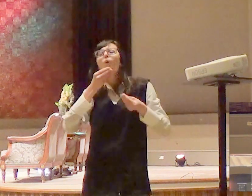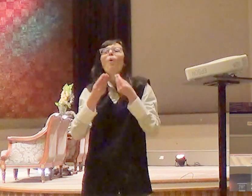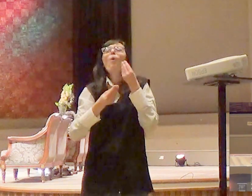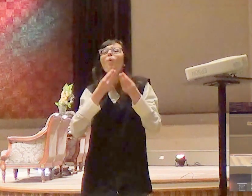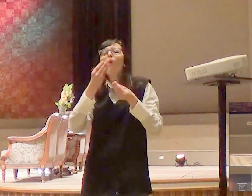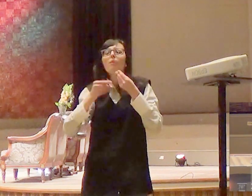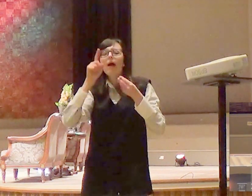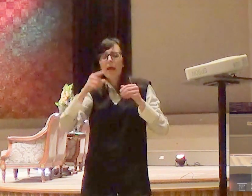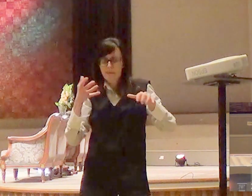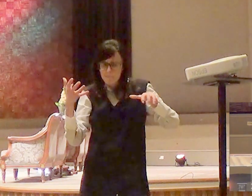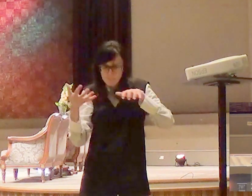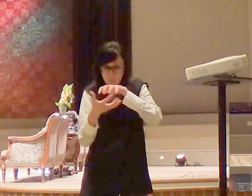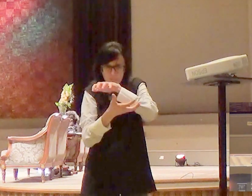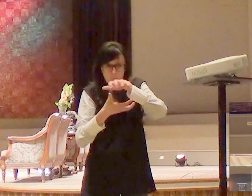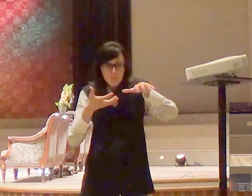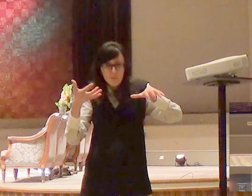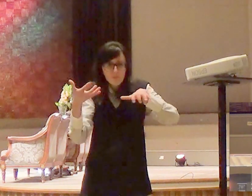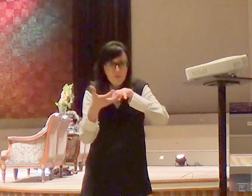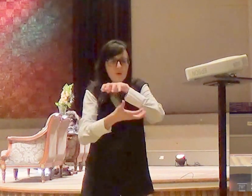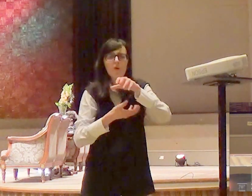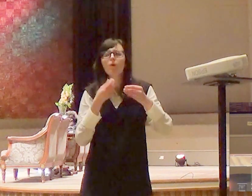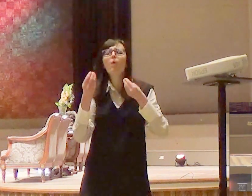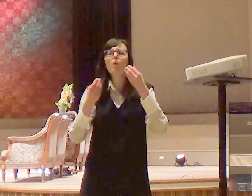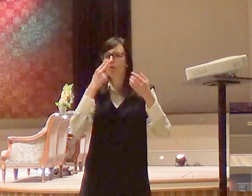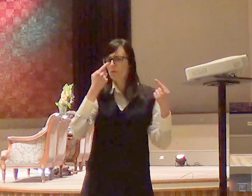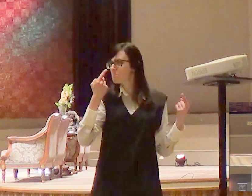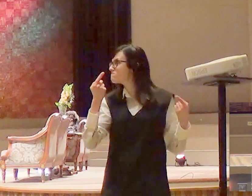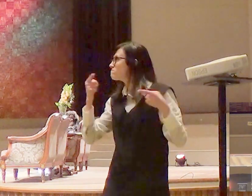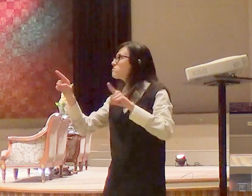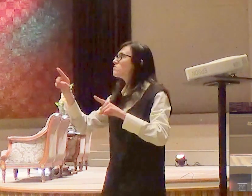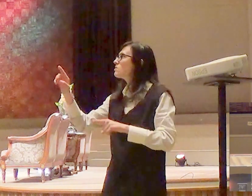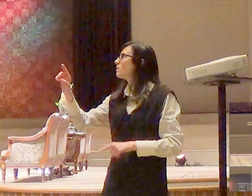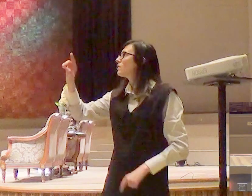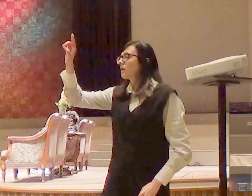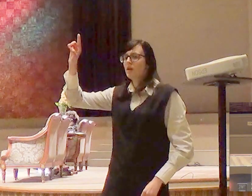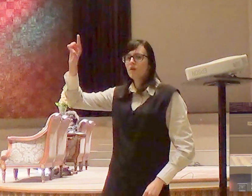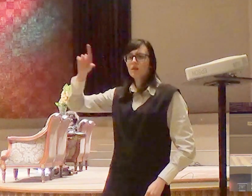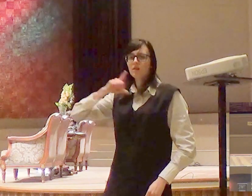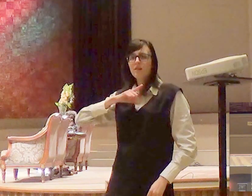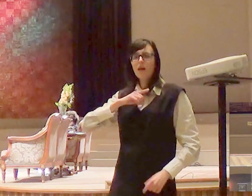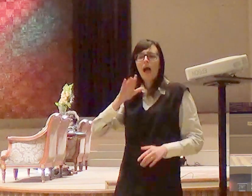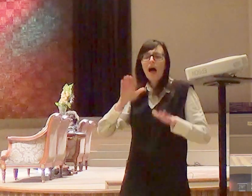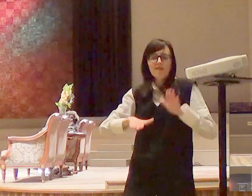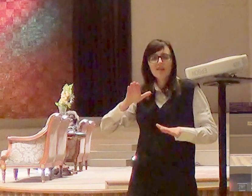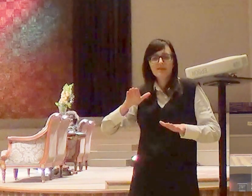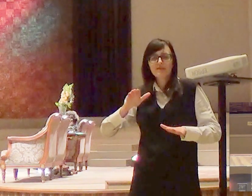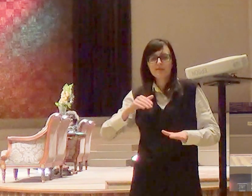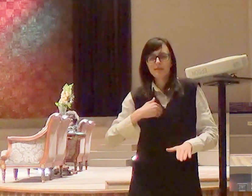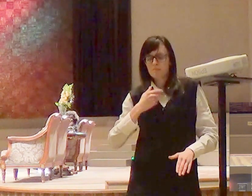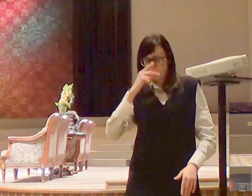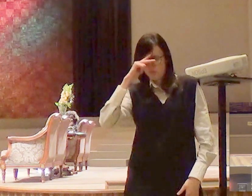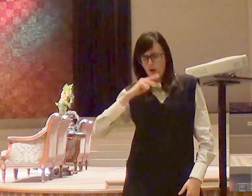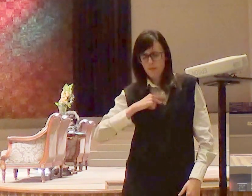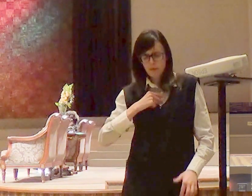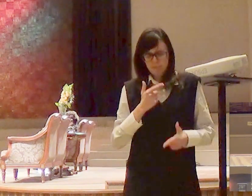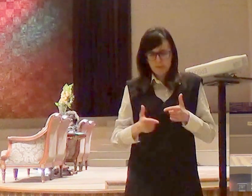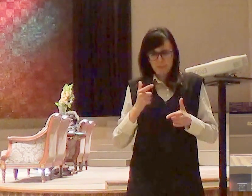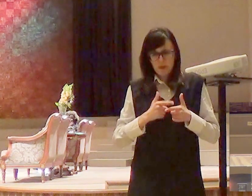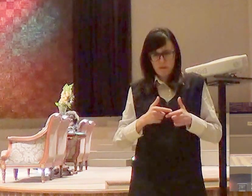rebelião, para com ele, Deus, se instala no nosso coração, quais são os passos,